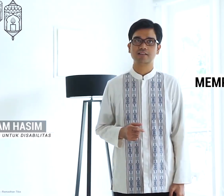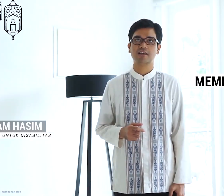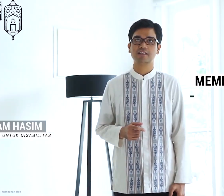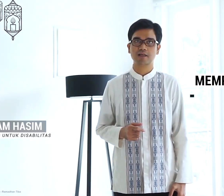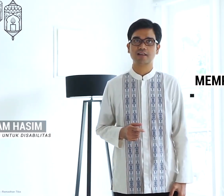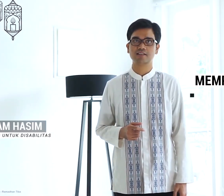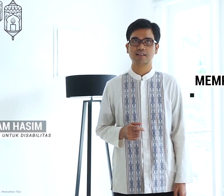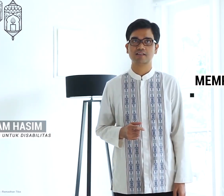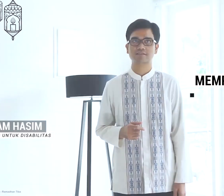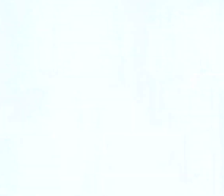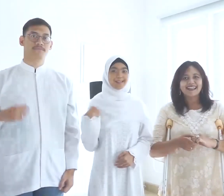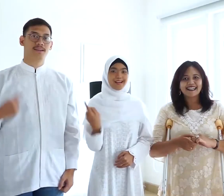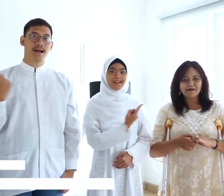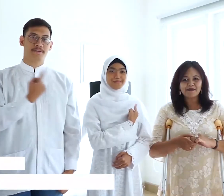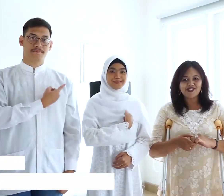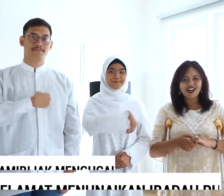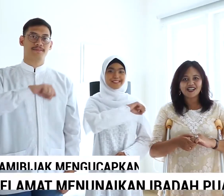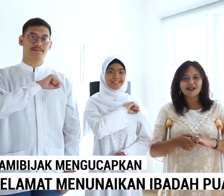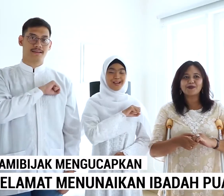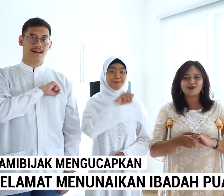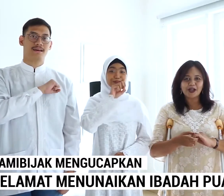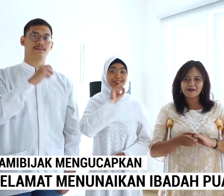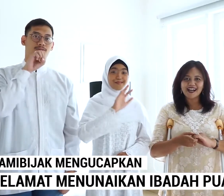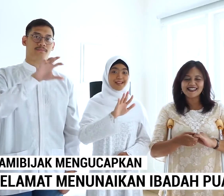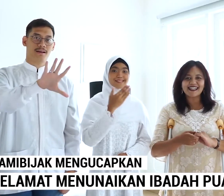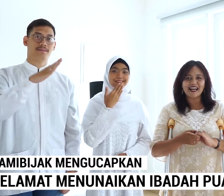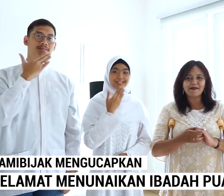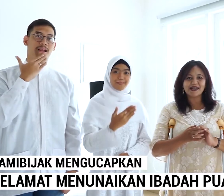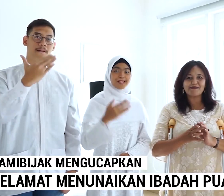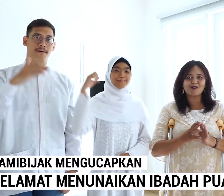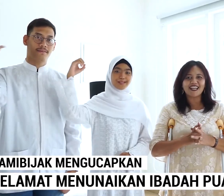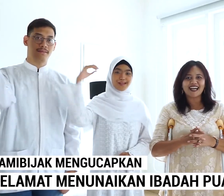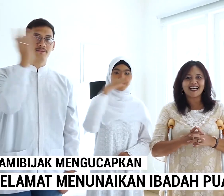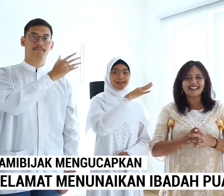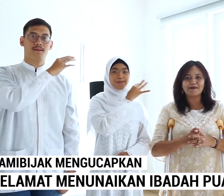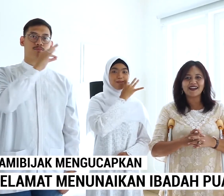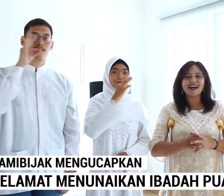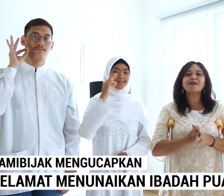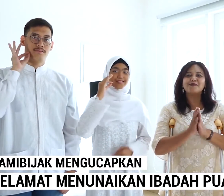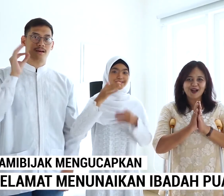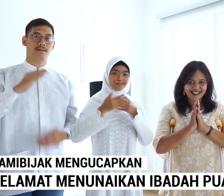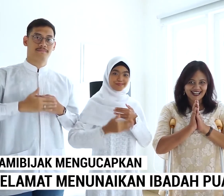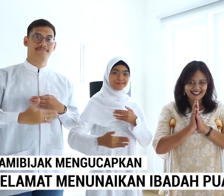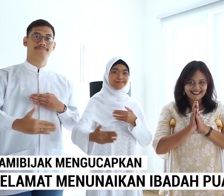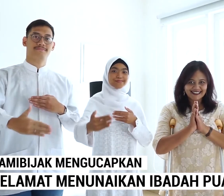ibadah kita. Kami juga mengucapkan selamat menaikan ibadah kuasa. Kami